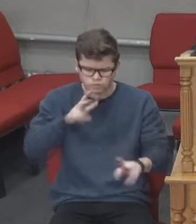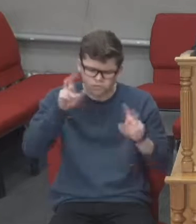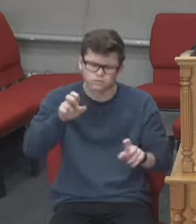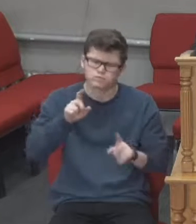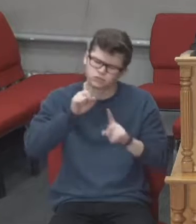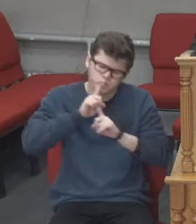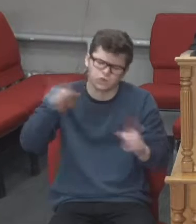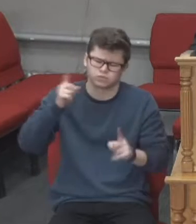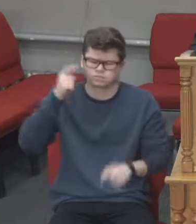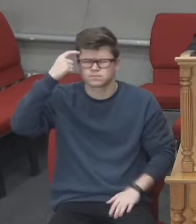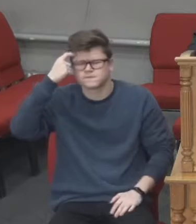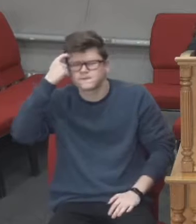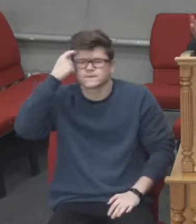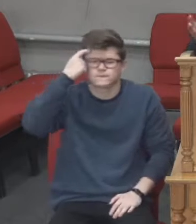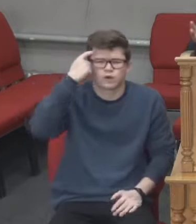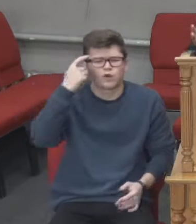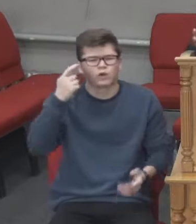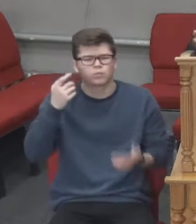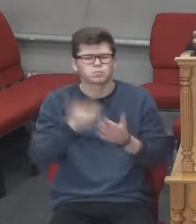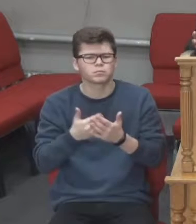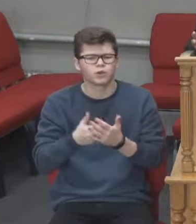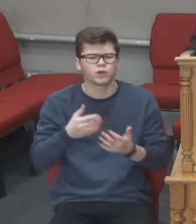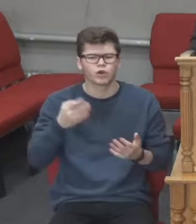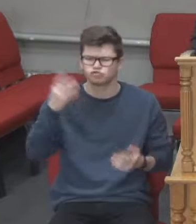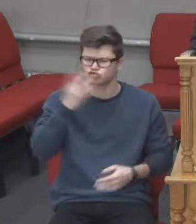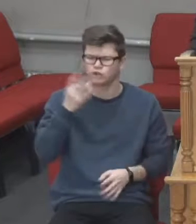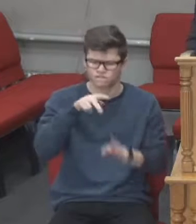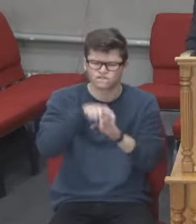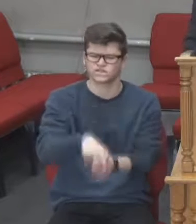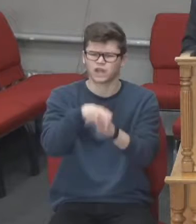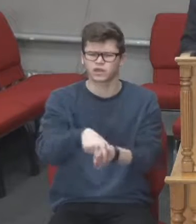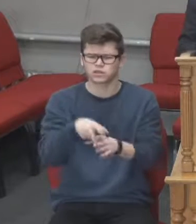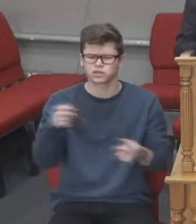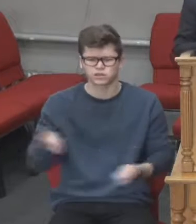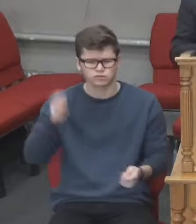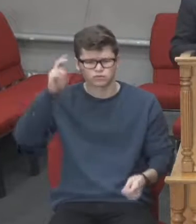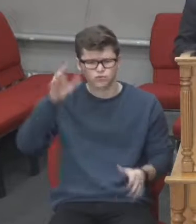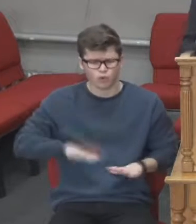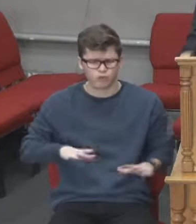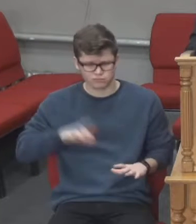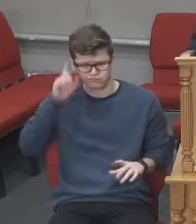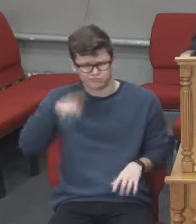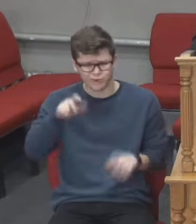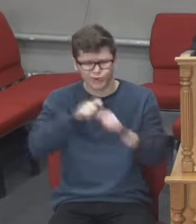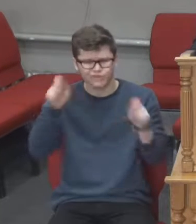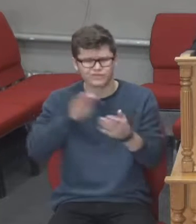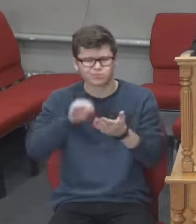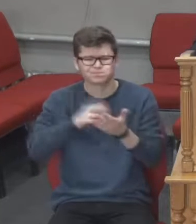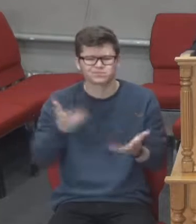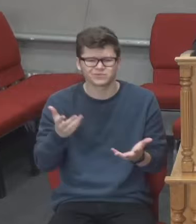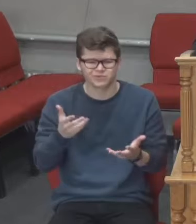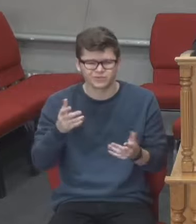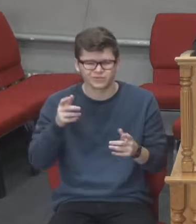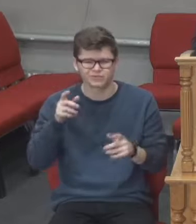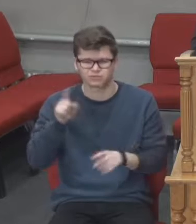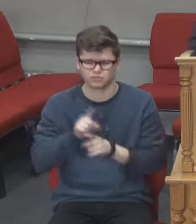-особливому. Наприклад, четвертий вершник. Дому що люди особливо зараз об'явлення Івана